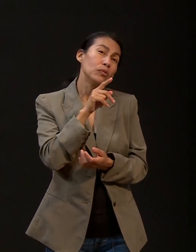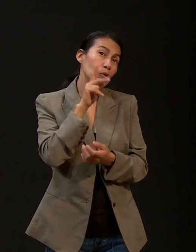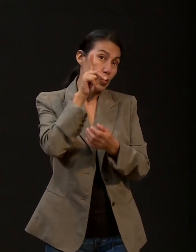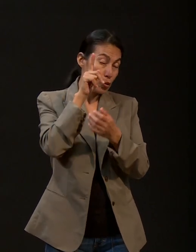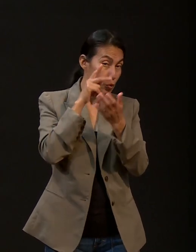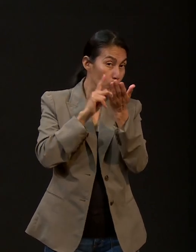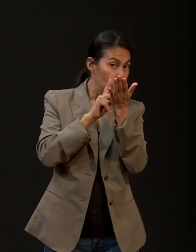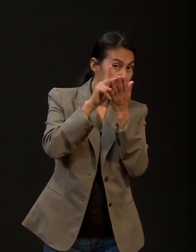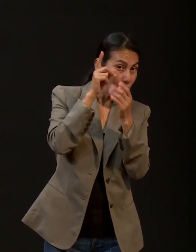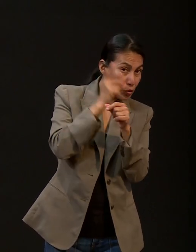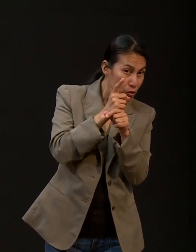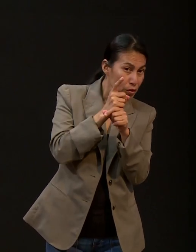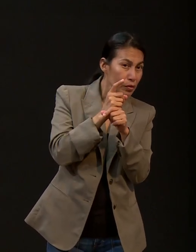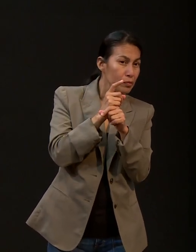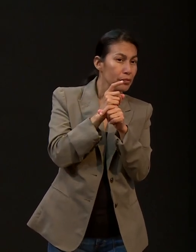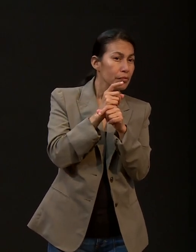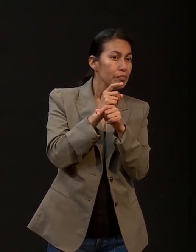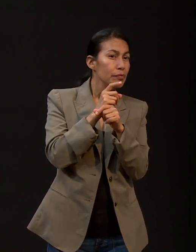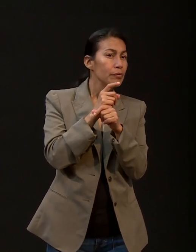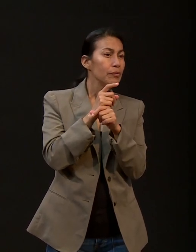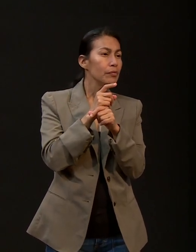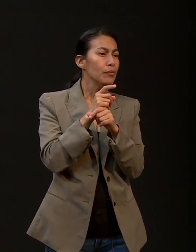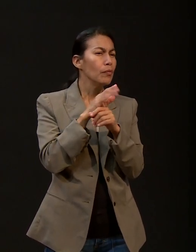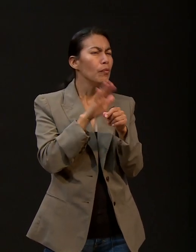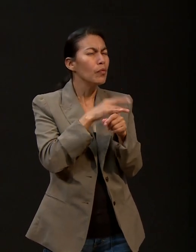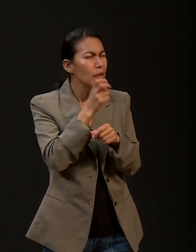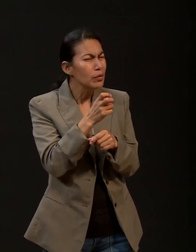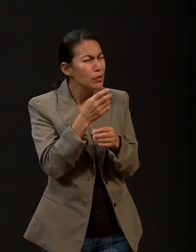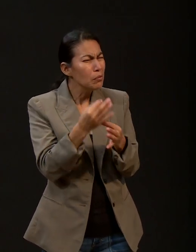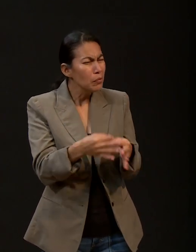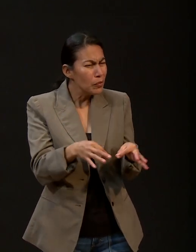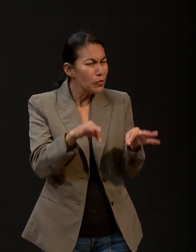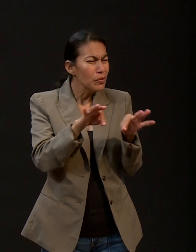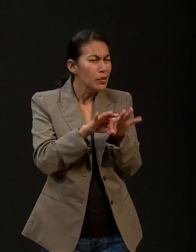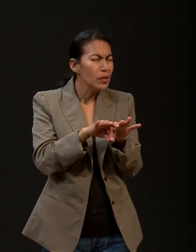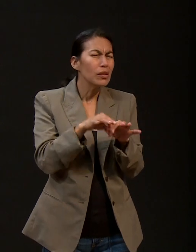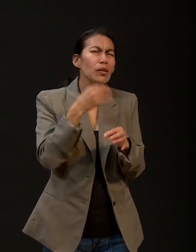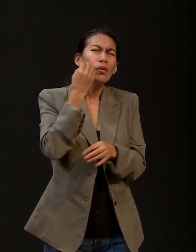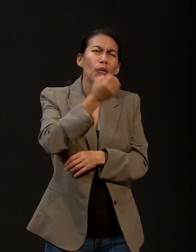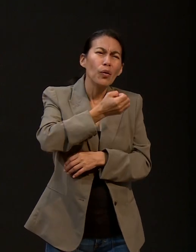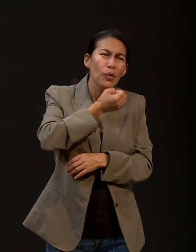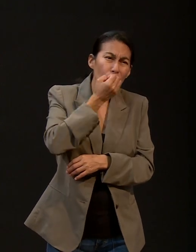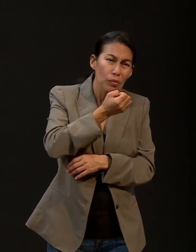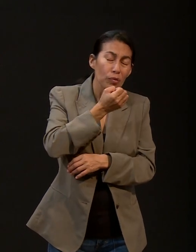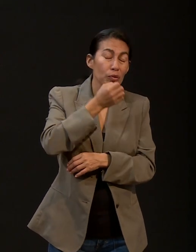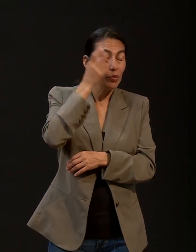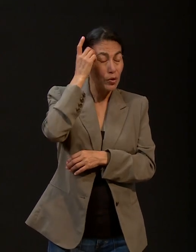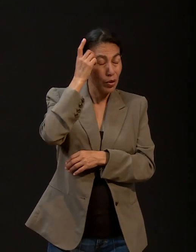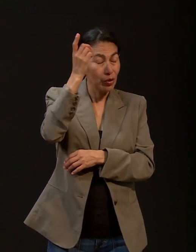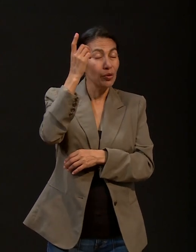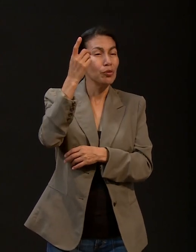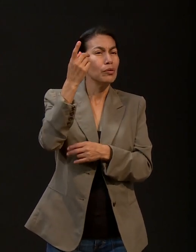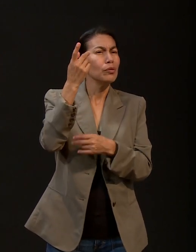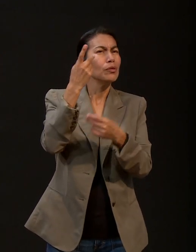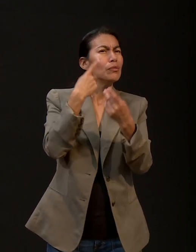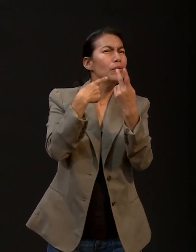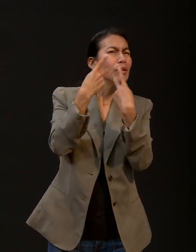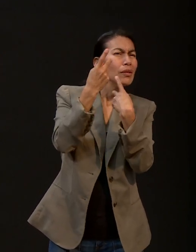voluntad. Y Dios, por eso es tan importante orar, porque Dios nos habla a través de la oración, tanto